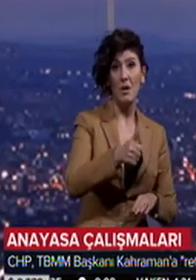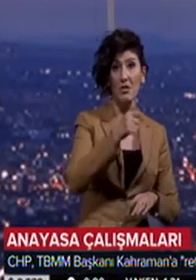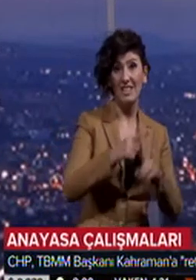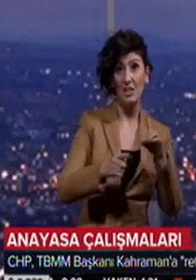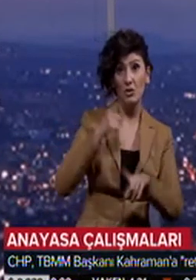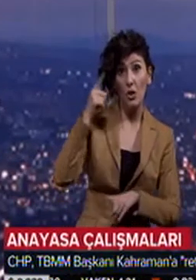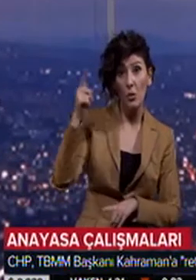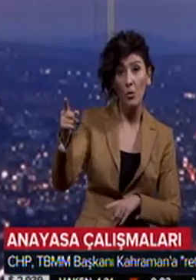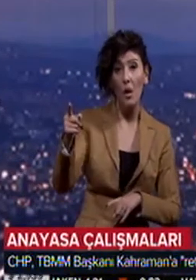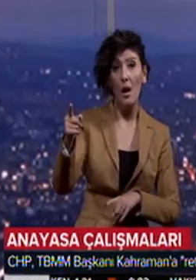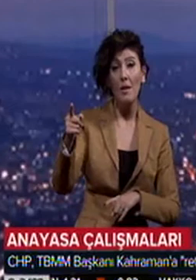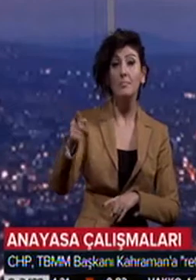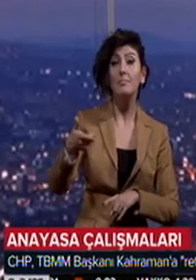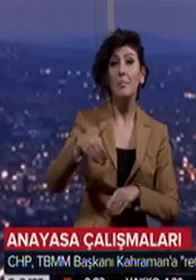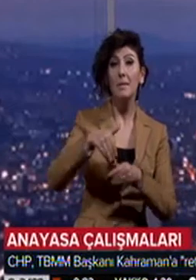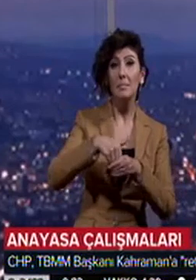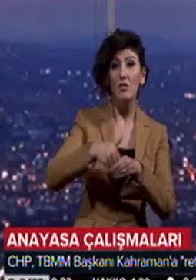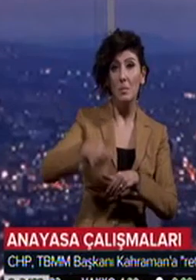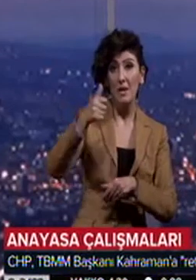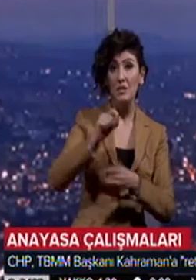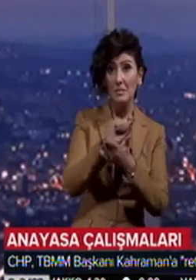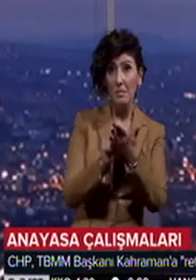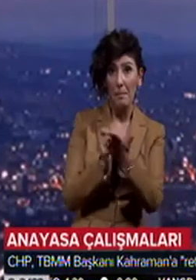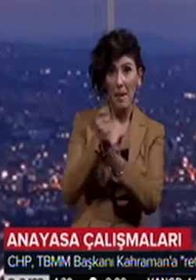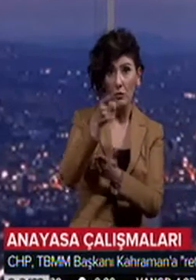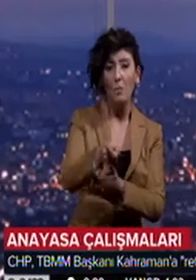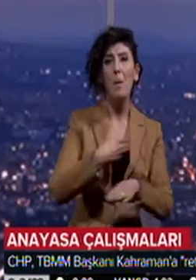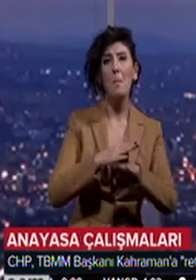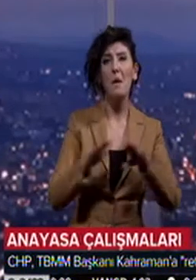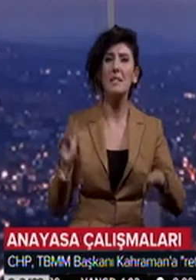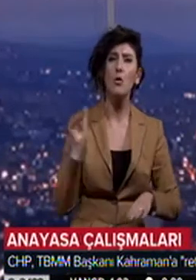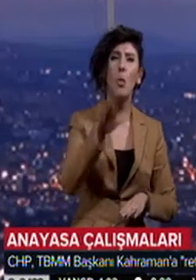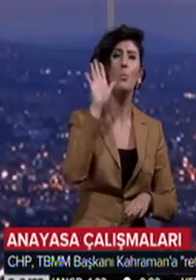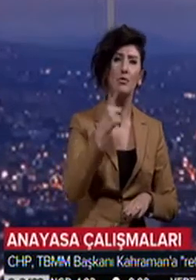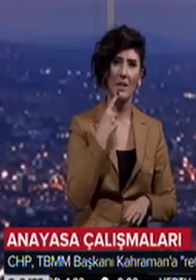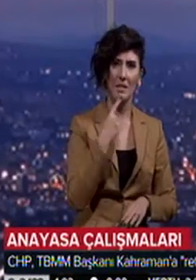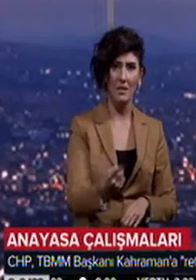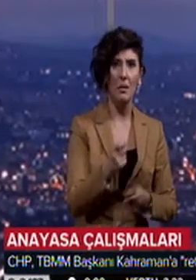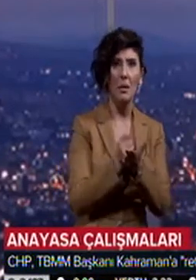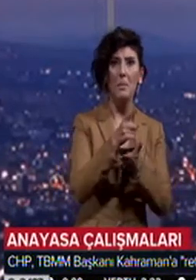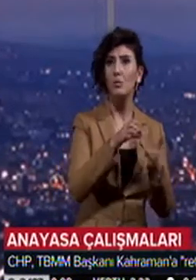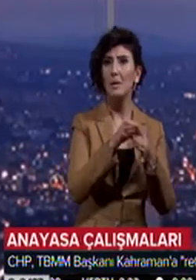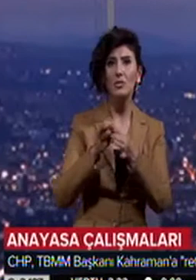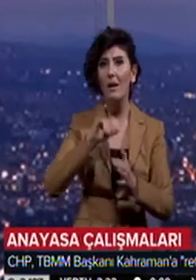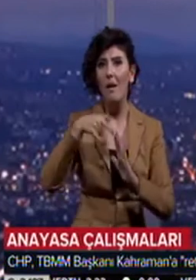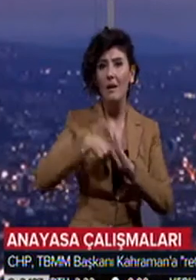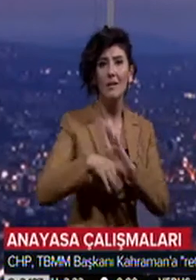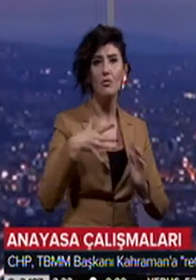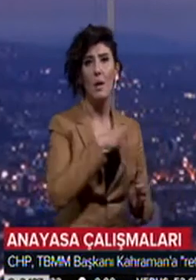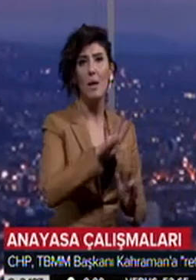Kemal Kılıçdaroğlu, Kahraman'a yazdığı mektupta masaya dönmeyeceklerini ifade etti. Mektuba ilişkin ayrıntıları CHP Grup